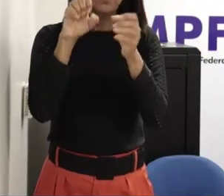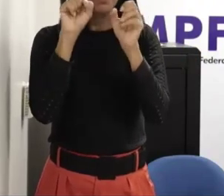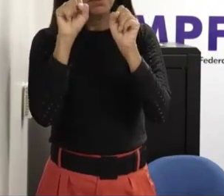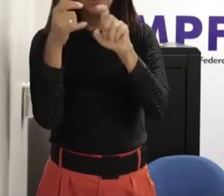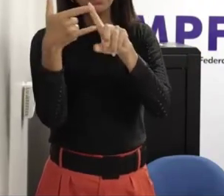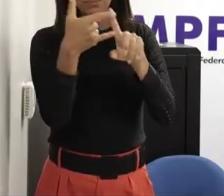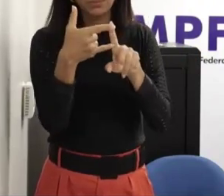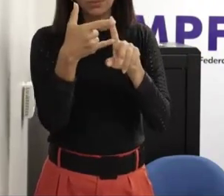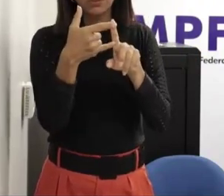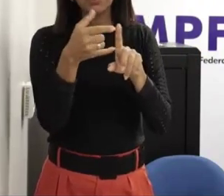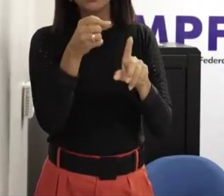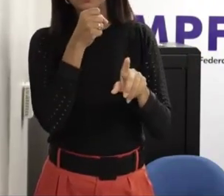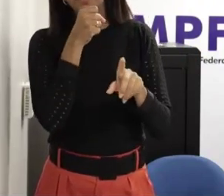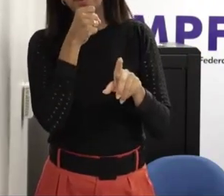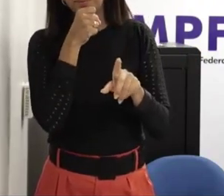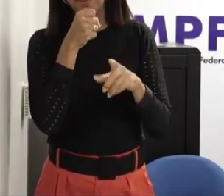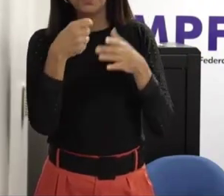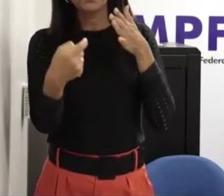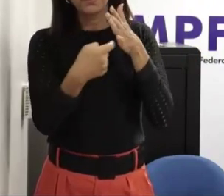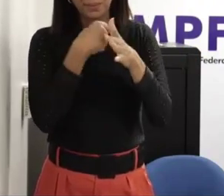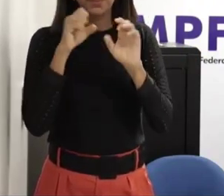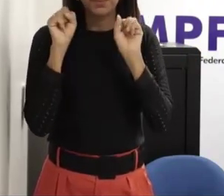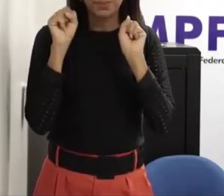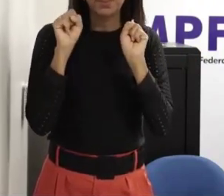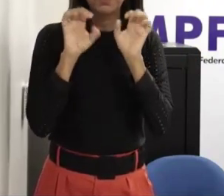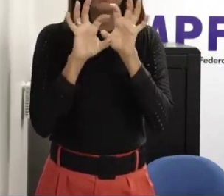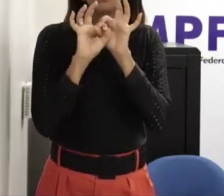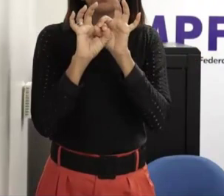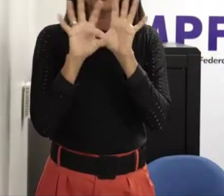pelo zoom e aí a pergunta será repassada e aí nós poderemos